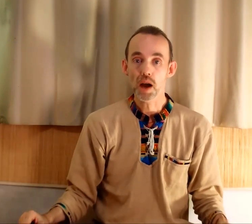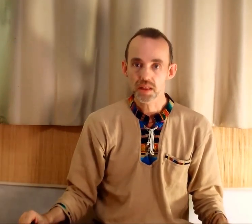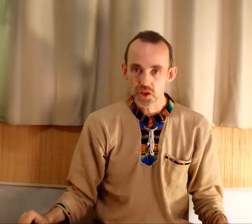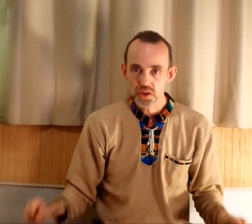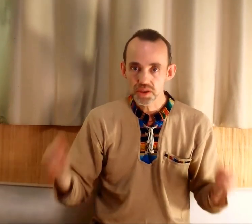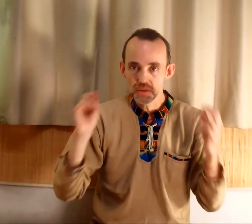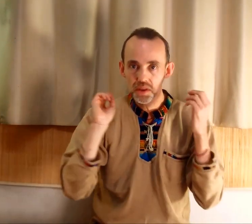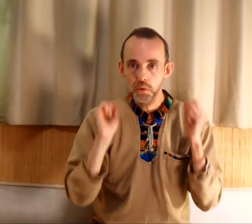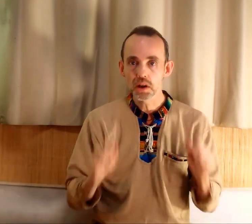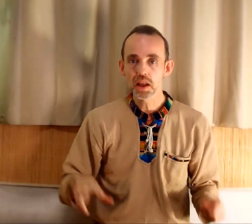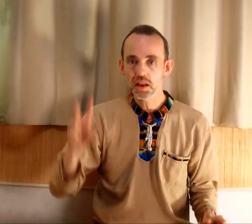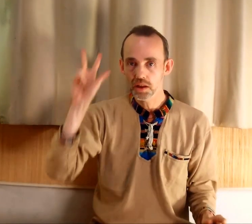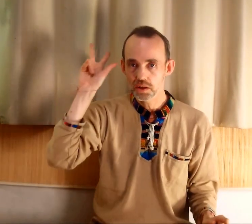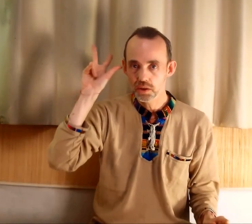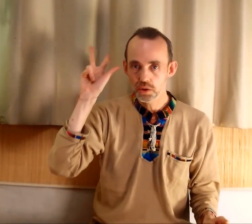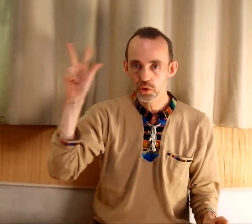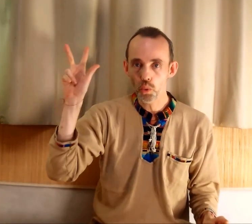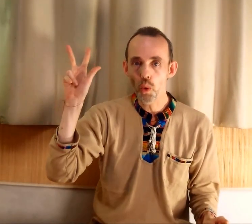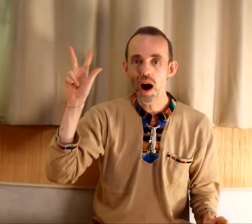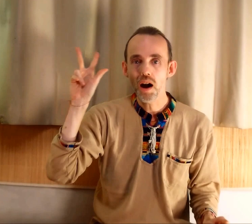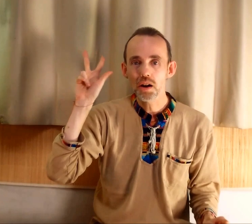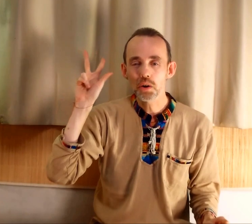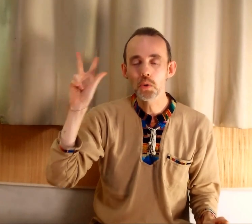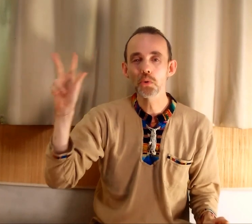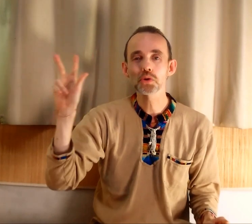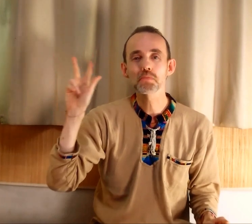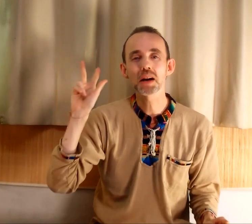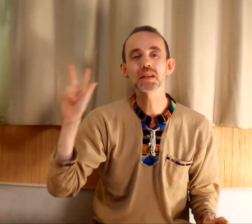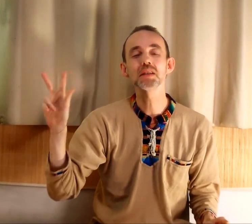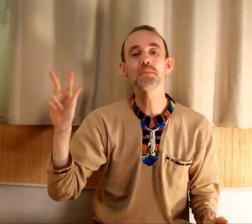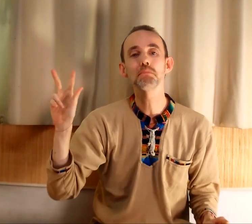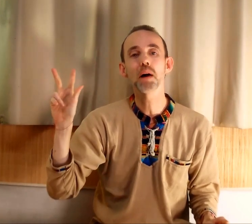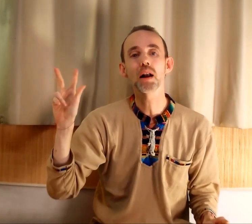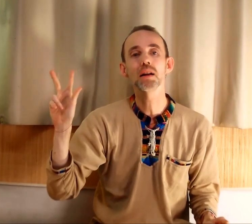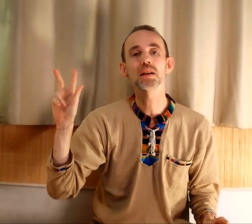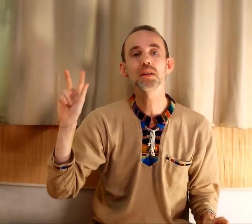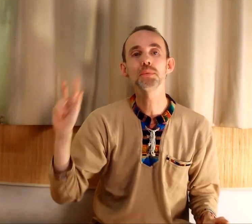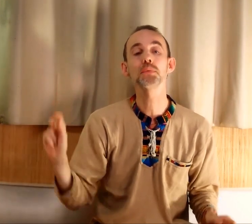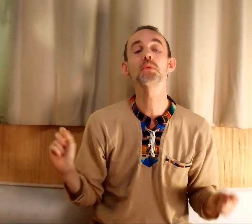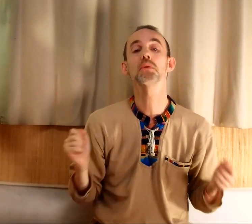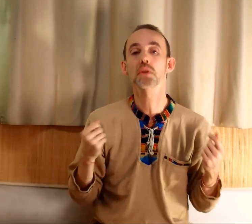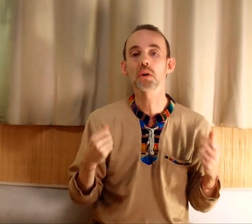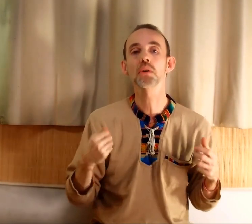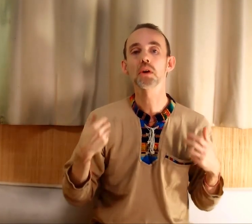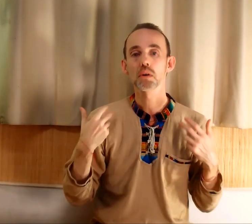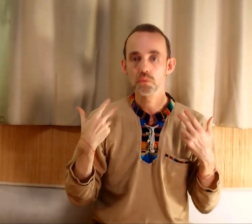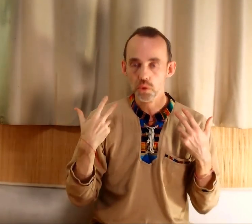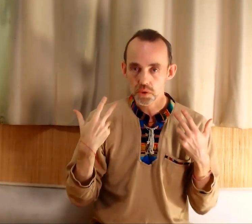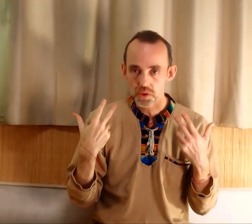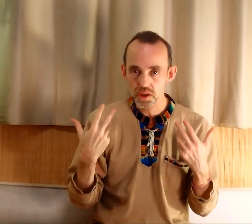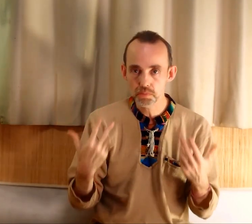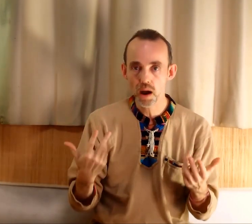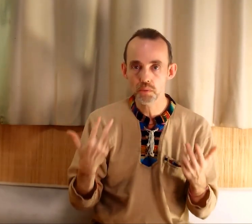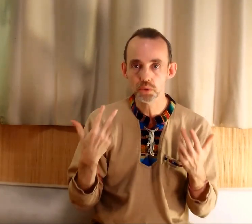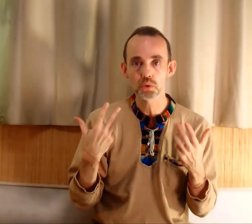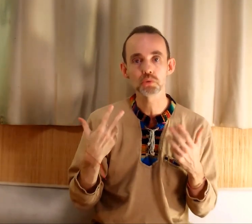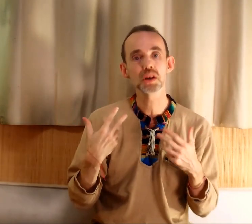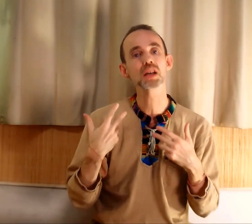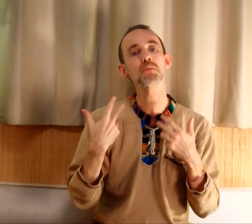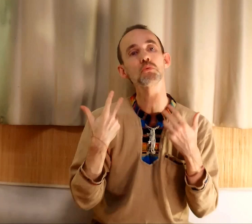partager dans cette vidéo les trois causes principales qui font que vous ne ressentez pas votre enthousiasme